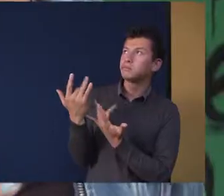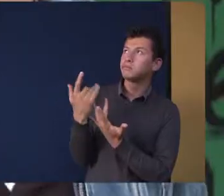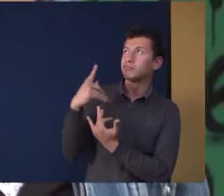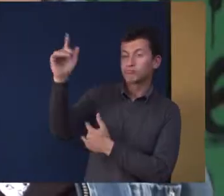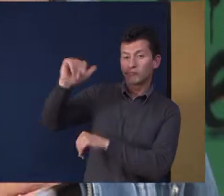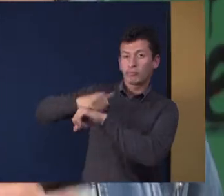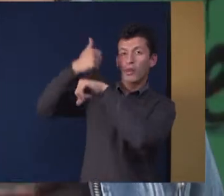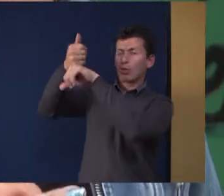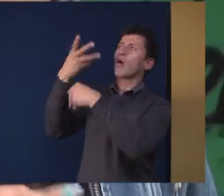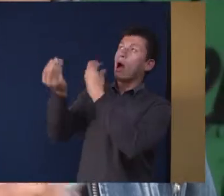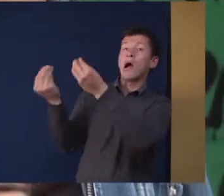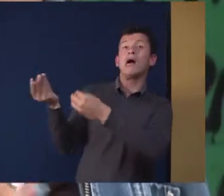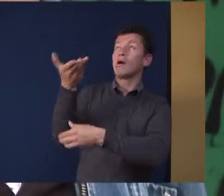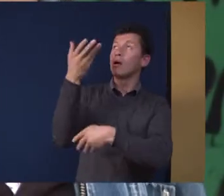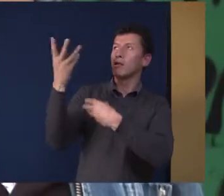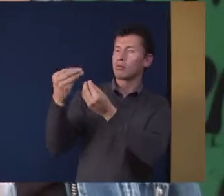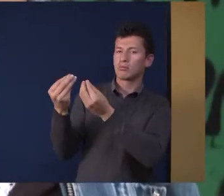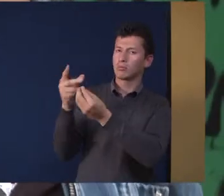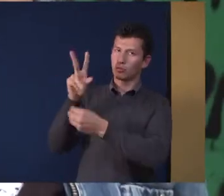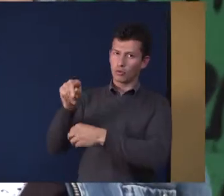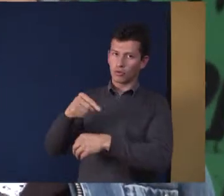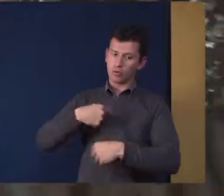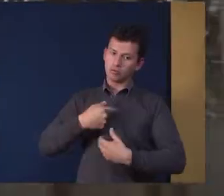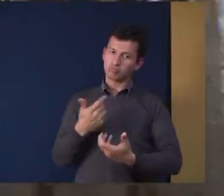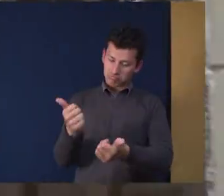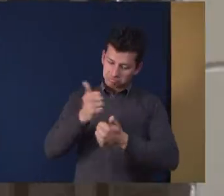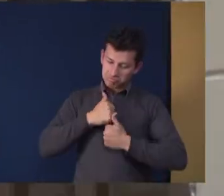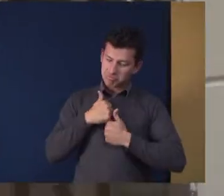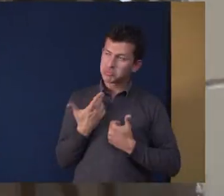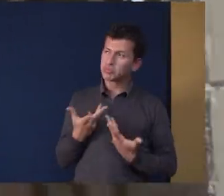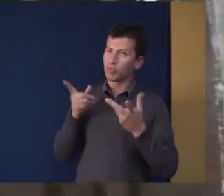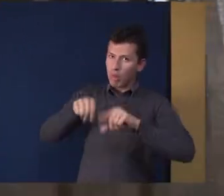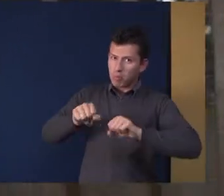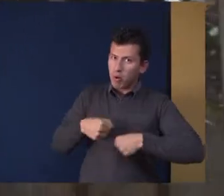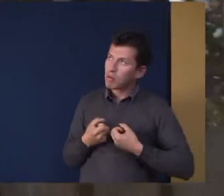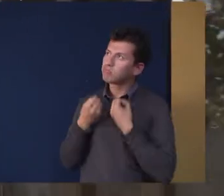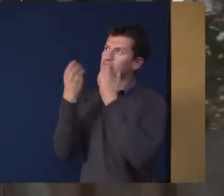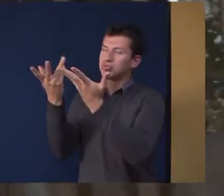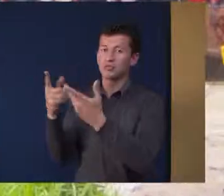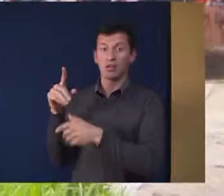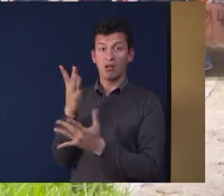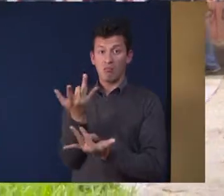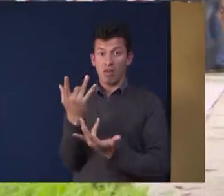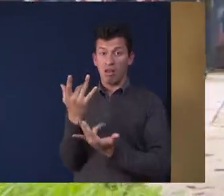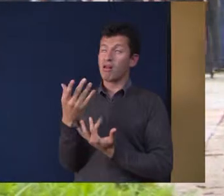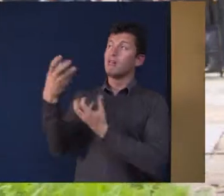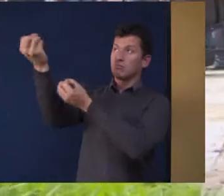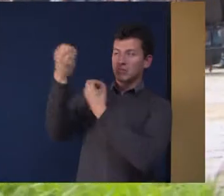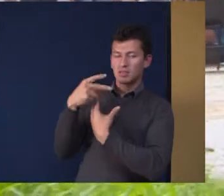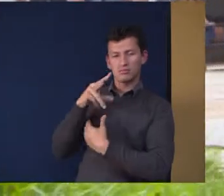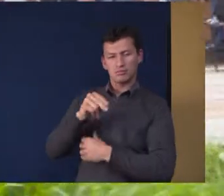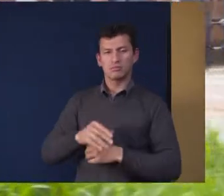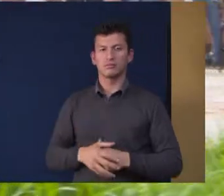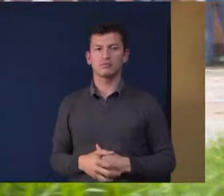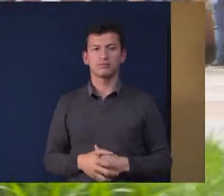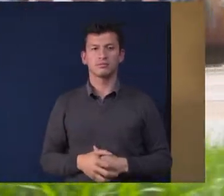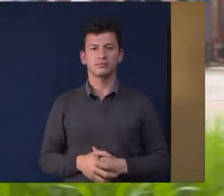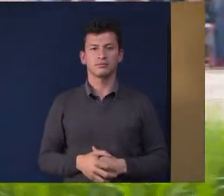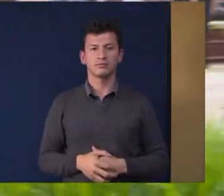ellos nos dan y nosotros también tenemos que ofrecer Vean que la universidad es más que estos muros para